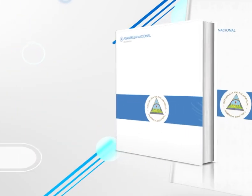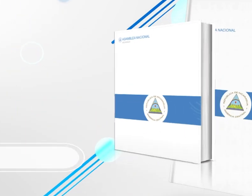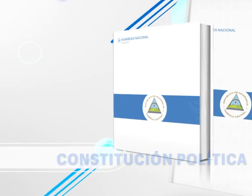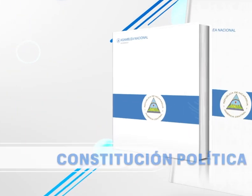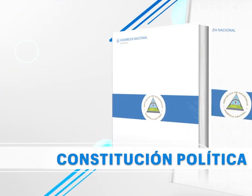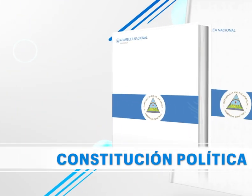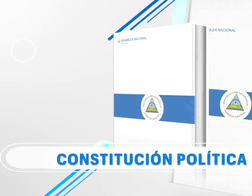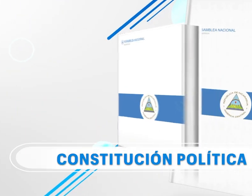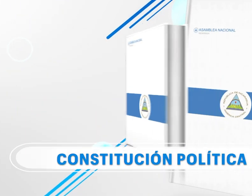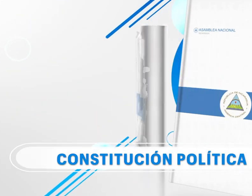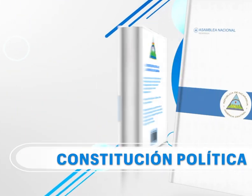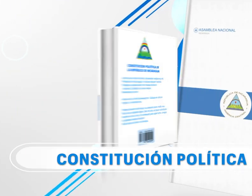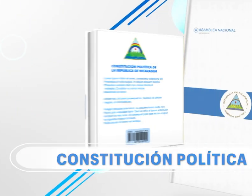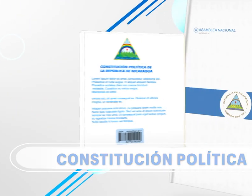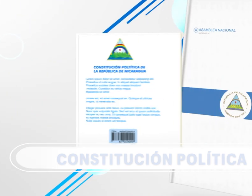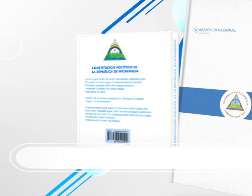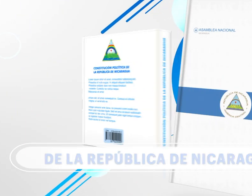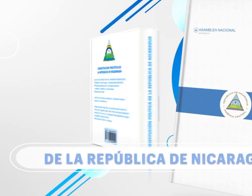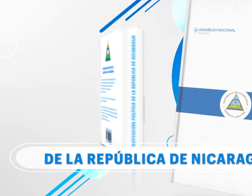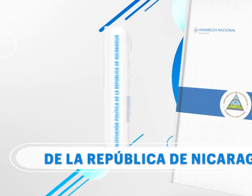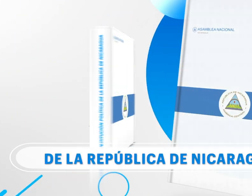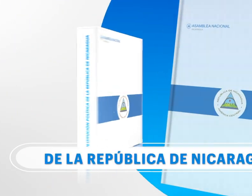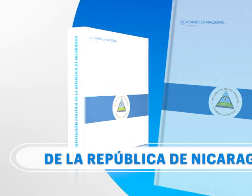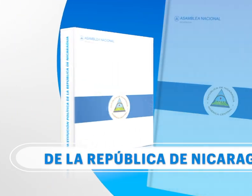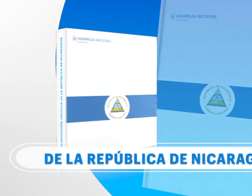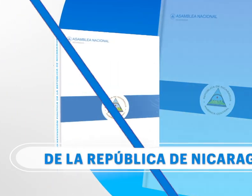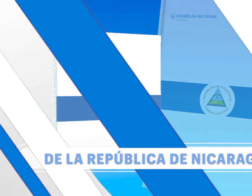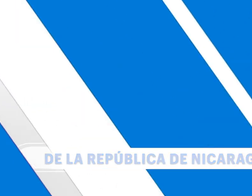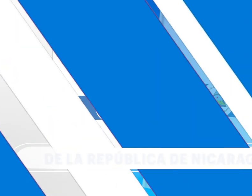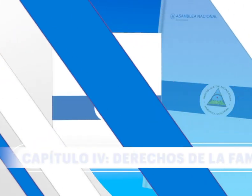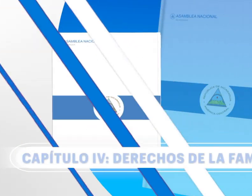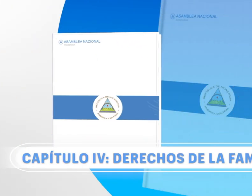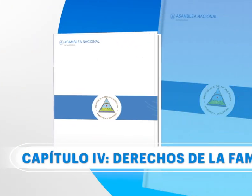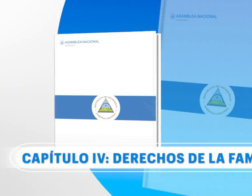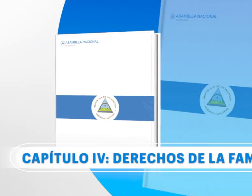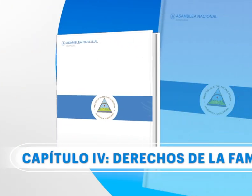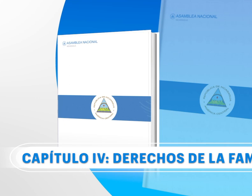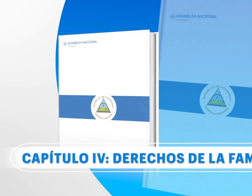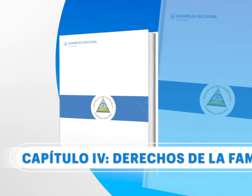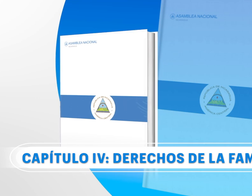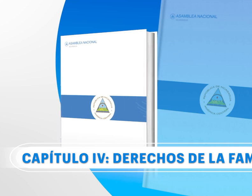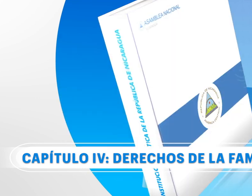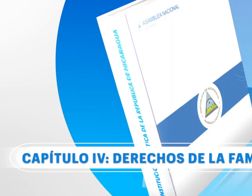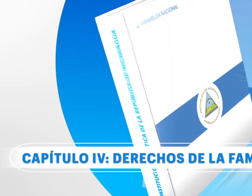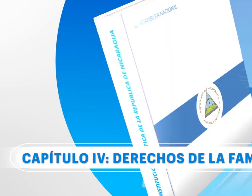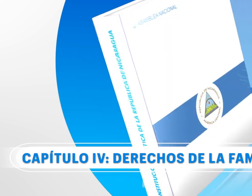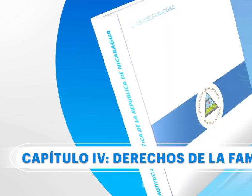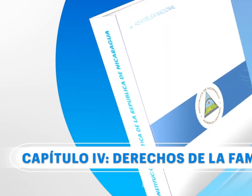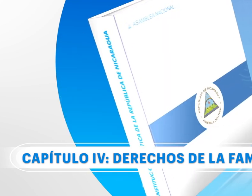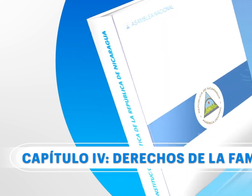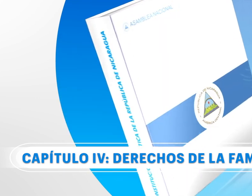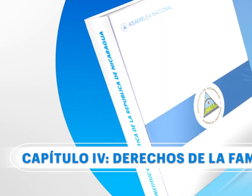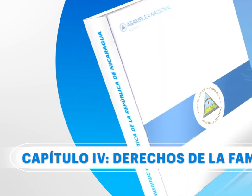Constitución Política de la República de Nicaragua Capítulo 4 Derechos de la Familia